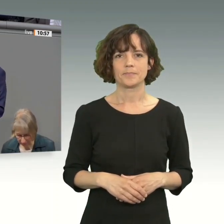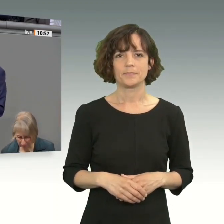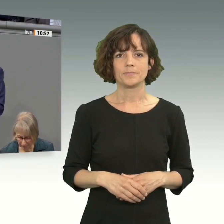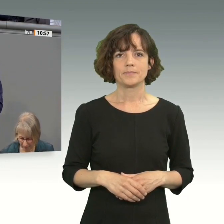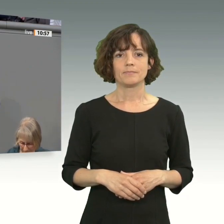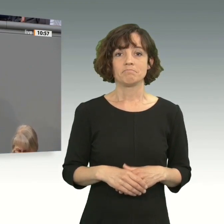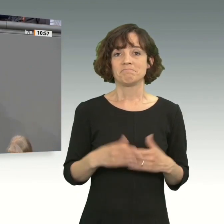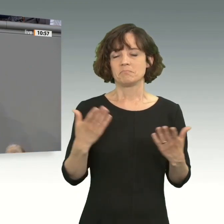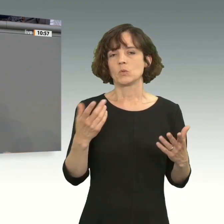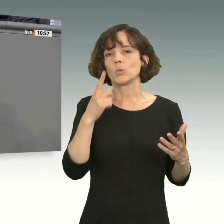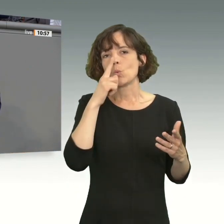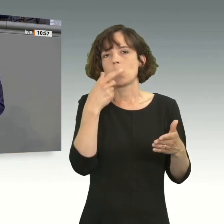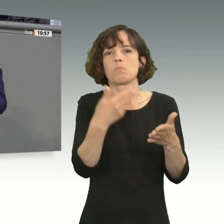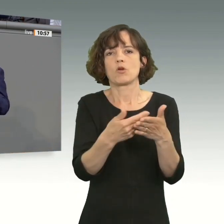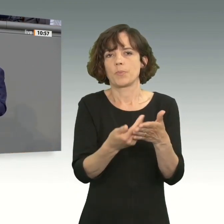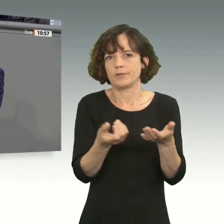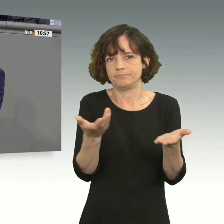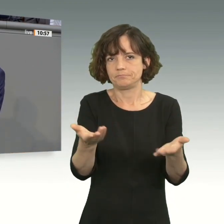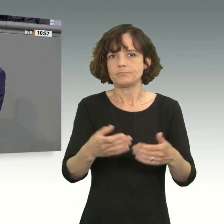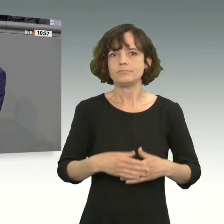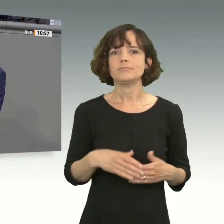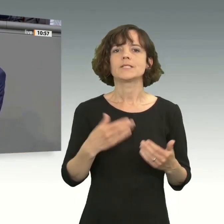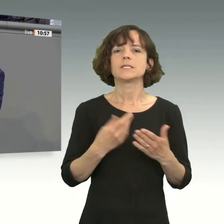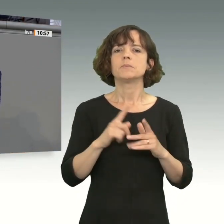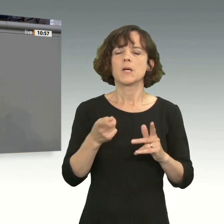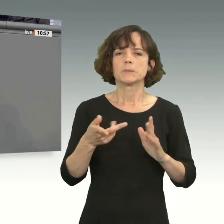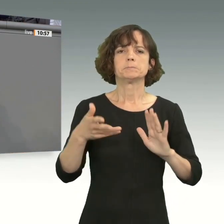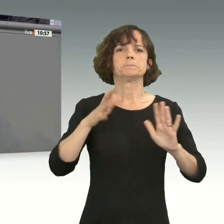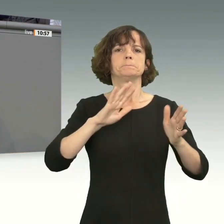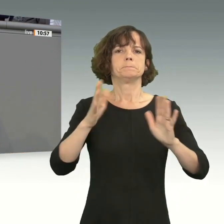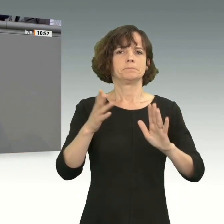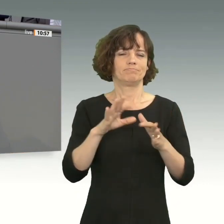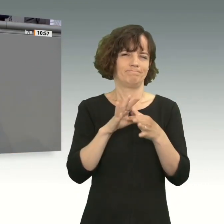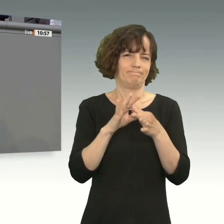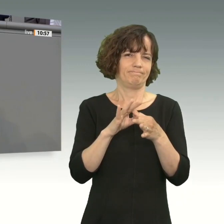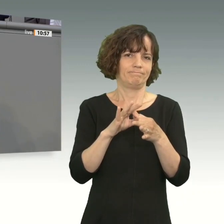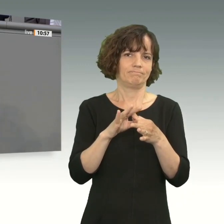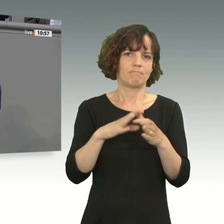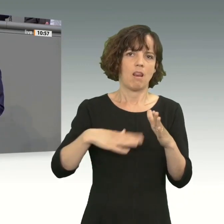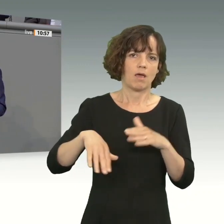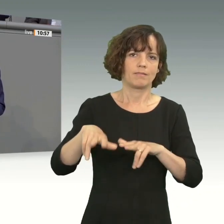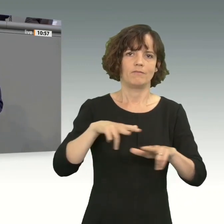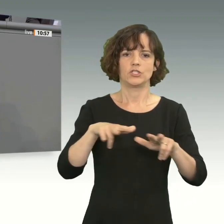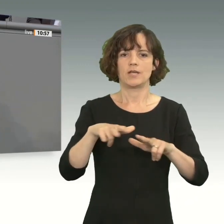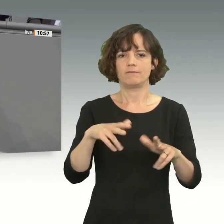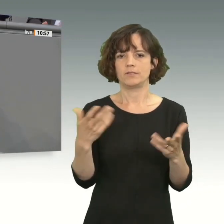Und vielleicht mal nur so als Beispiel. Es gibt ja auch Bedenken, gerade in den Bereichen zur Landwirtschaft.